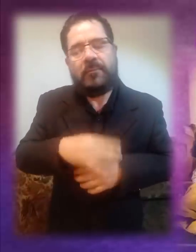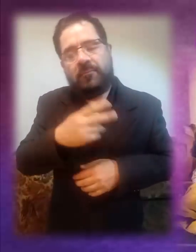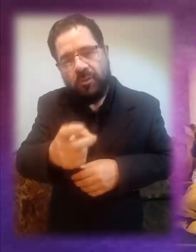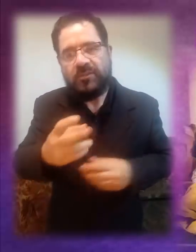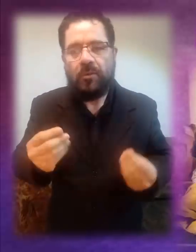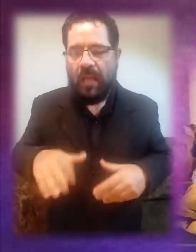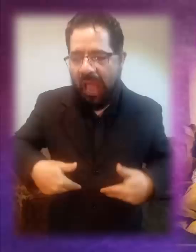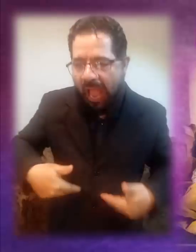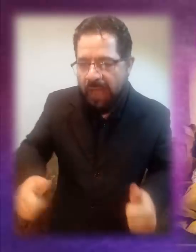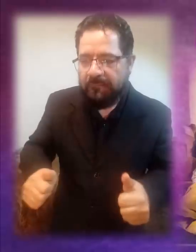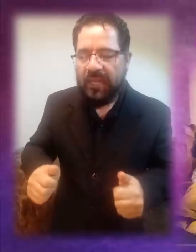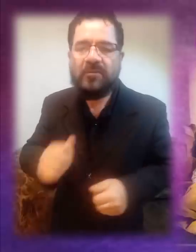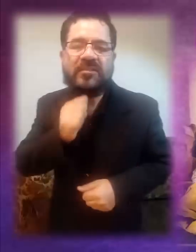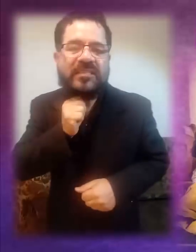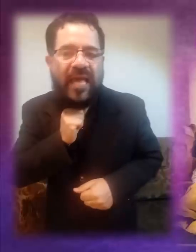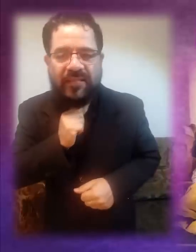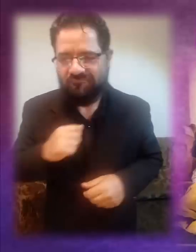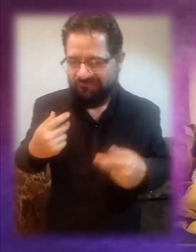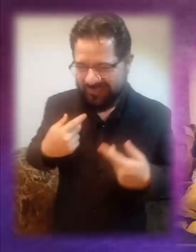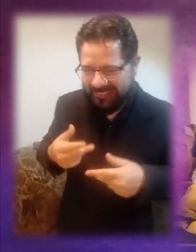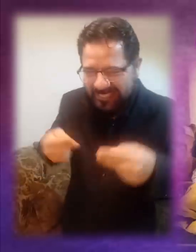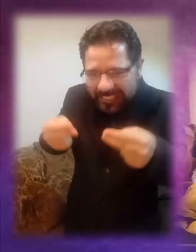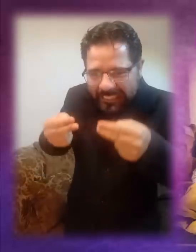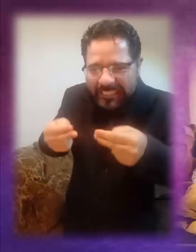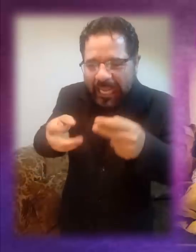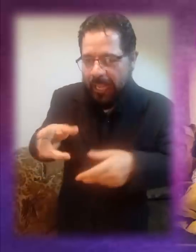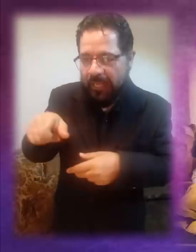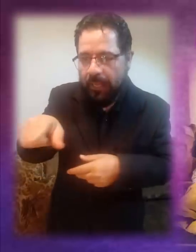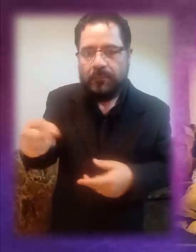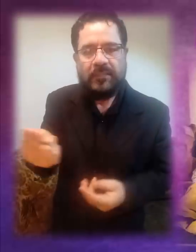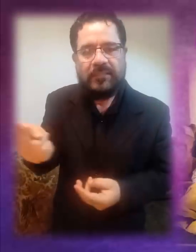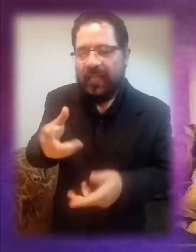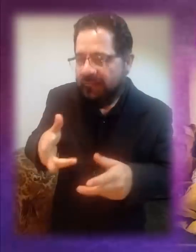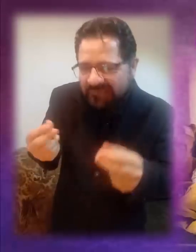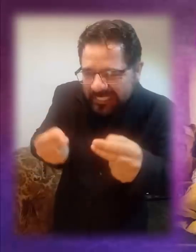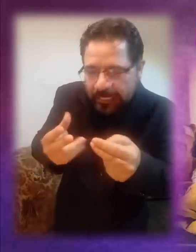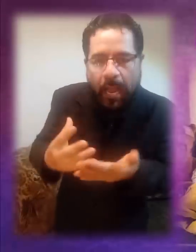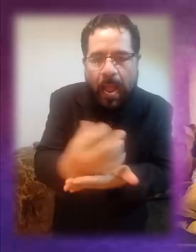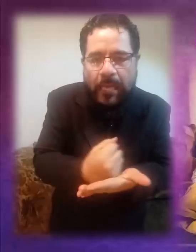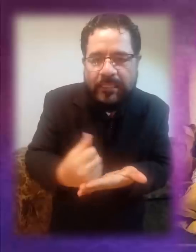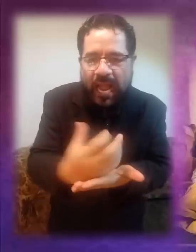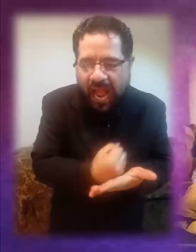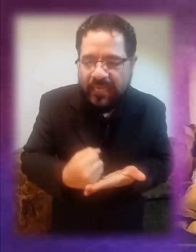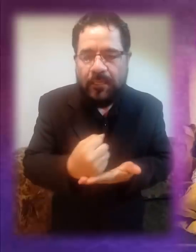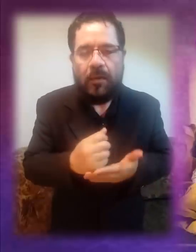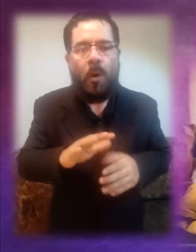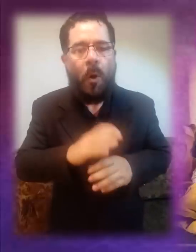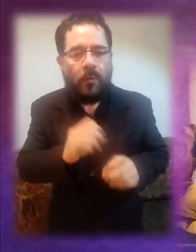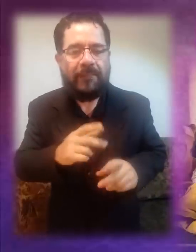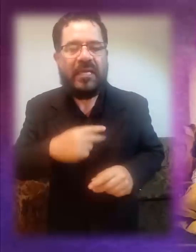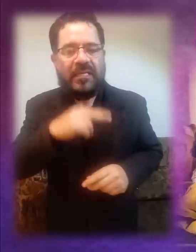Se medra con el hambre y la sed, con las necesidades elementales de la persona. Se obtienen